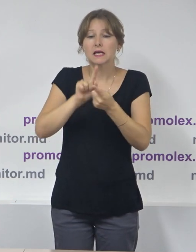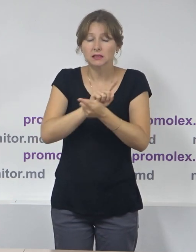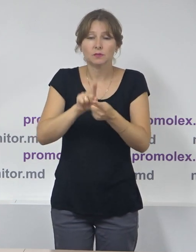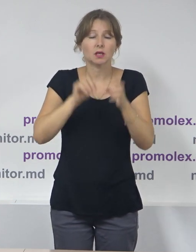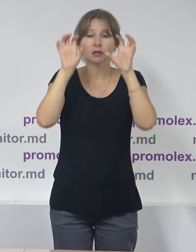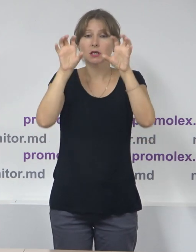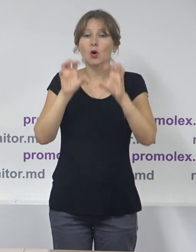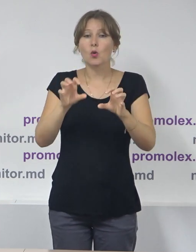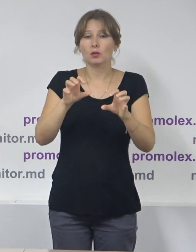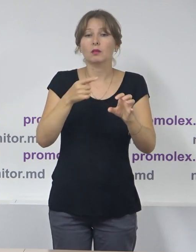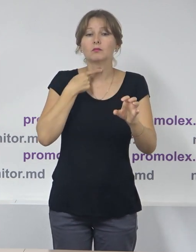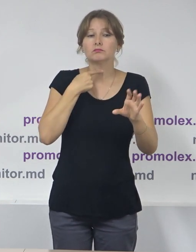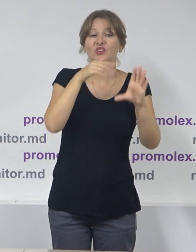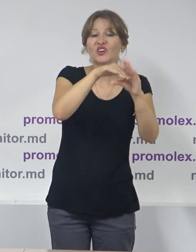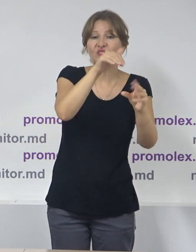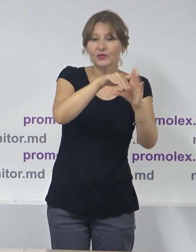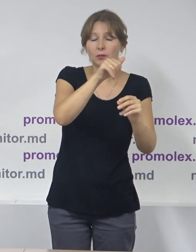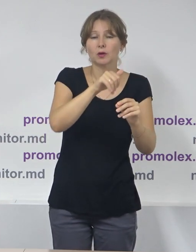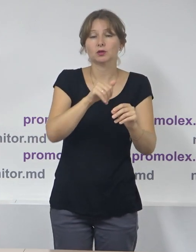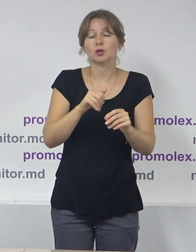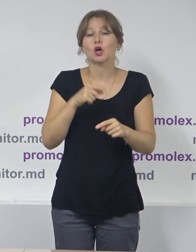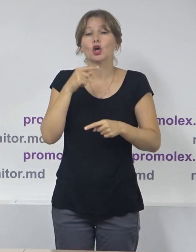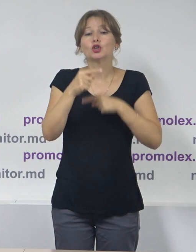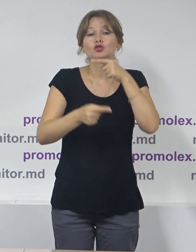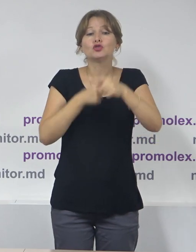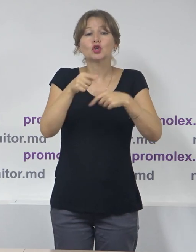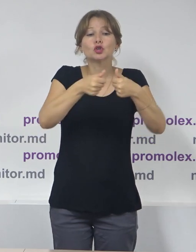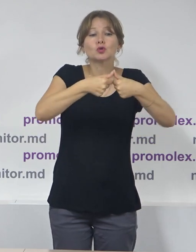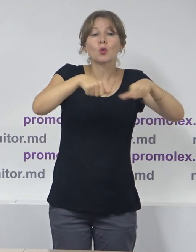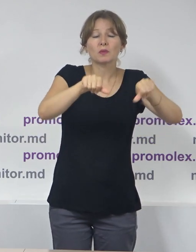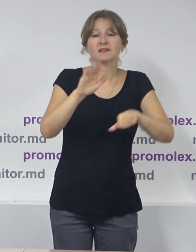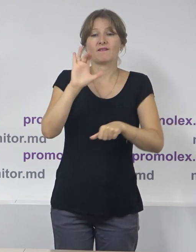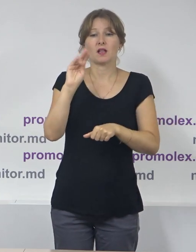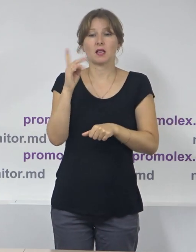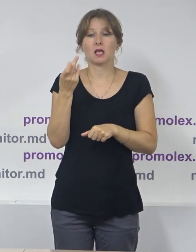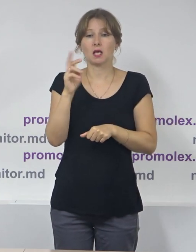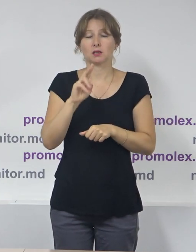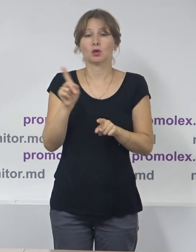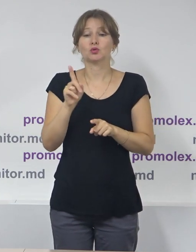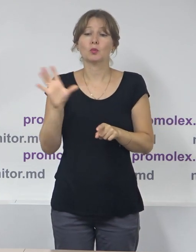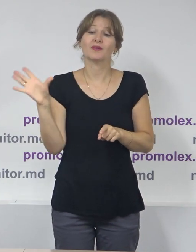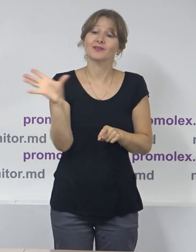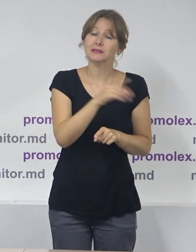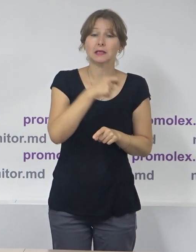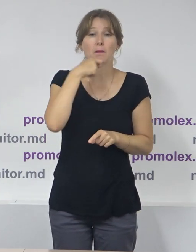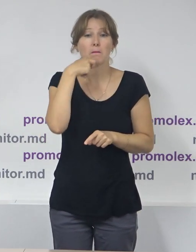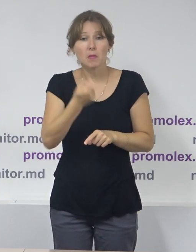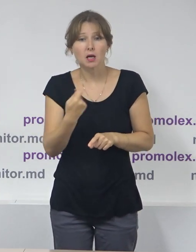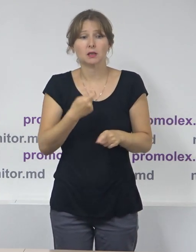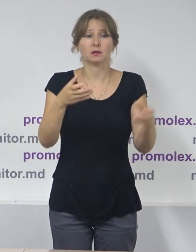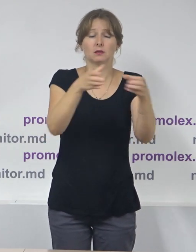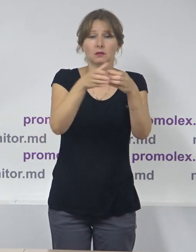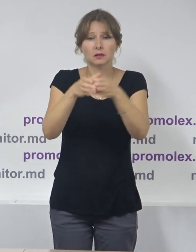legislației electorale prin prisma recomandării din avizul Comisiei de la Veneția astfel încât toate partidele, blocurile și